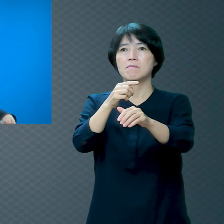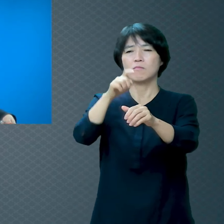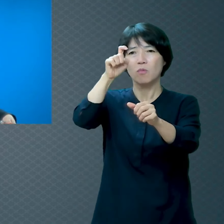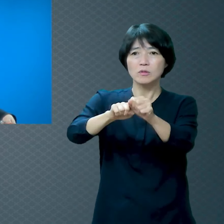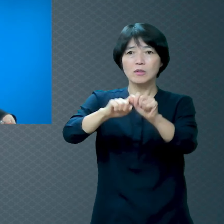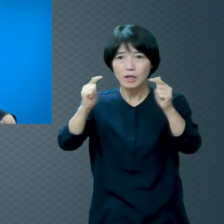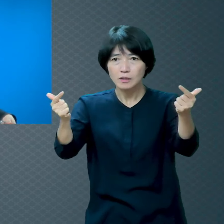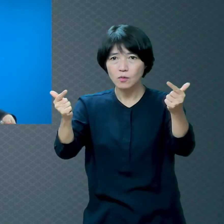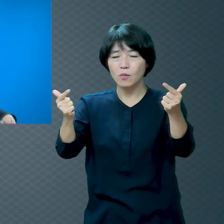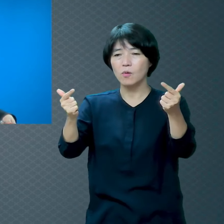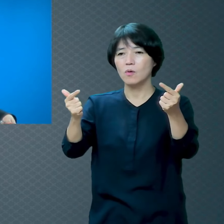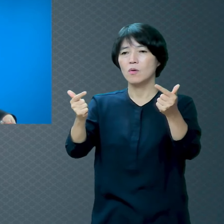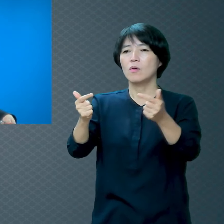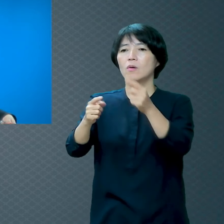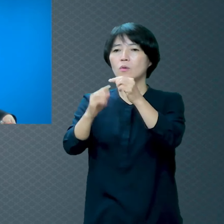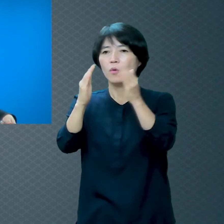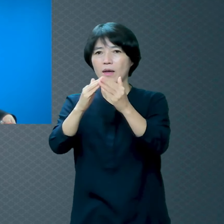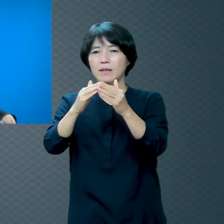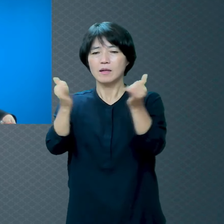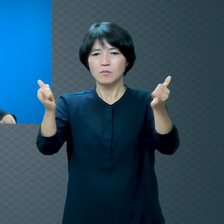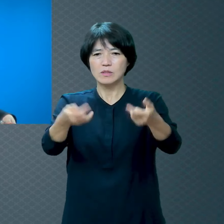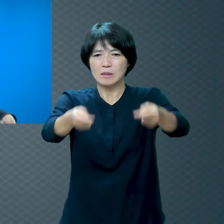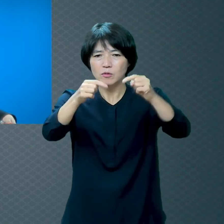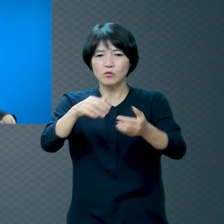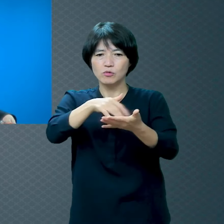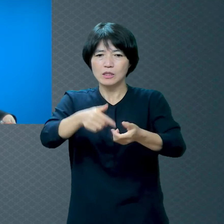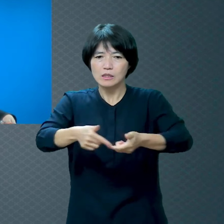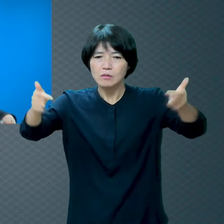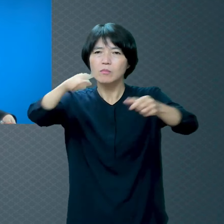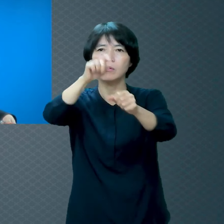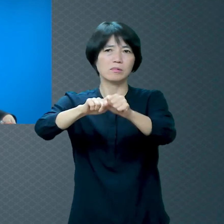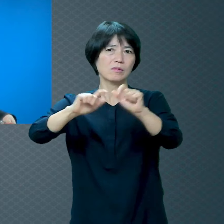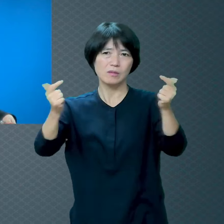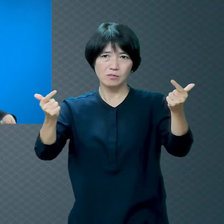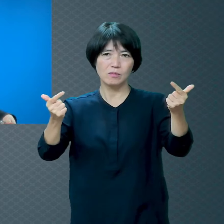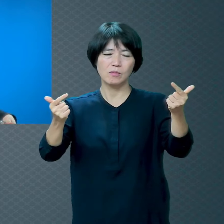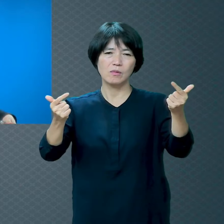없어요 같이 천국 가자는 거잖아요 그것도 가족이